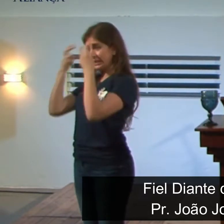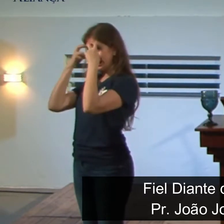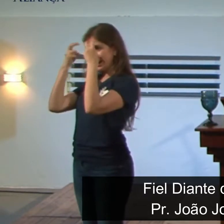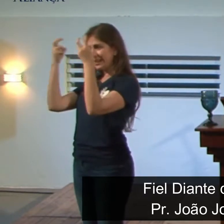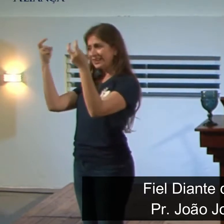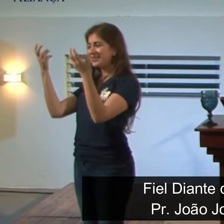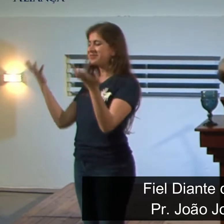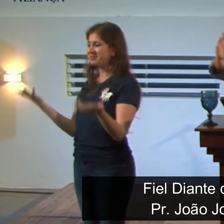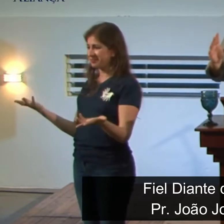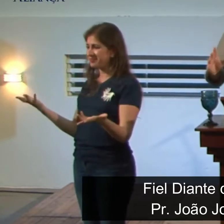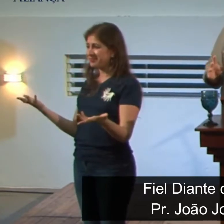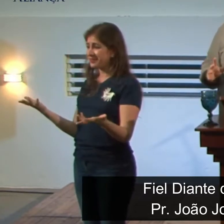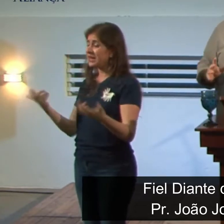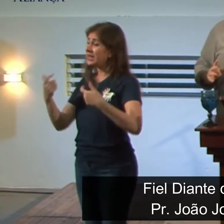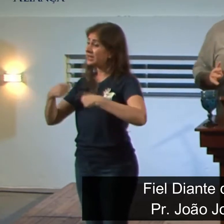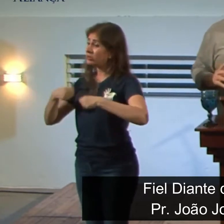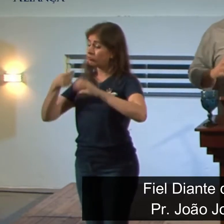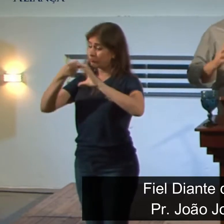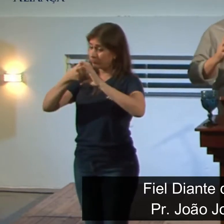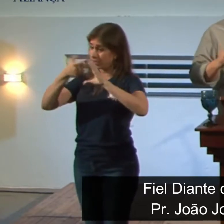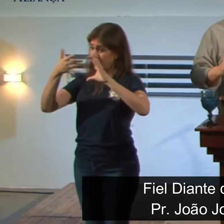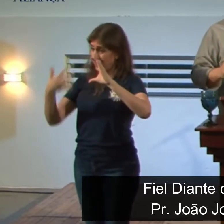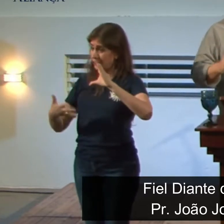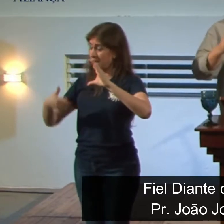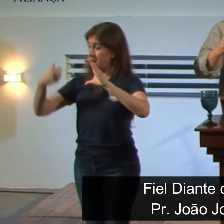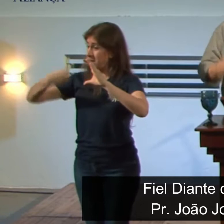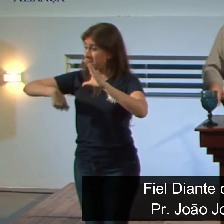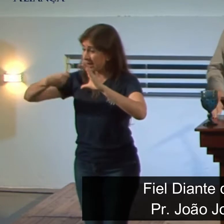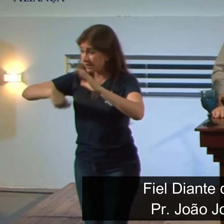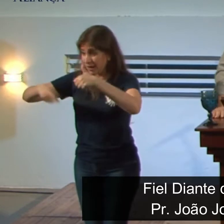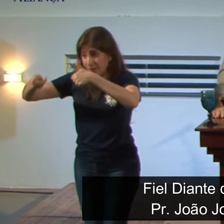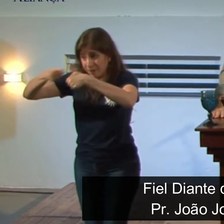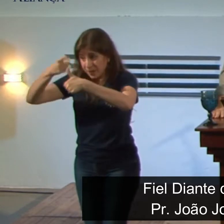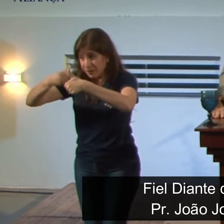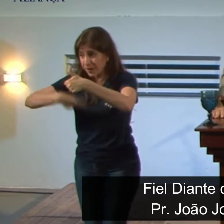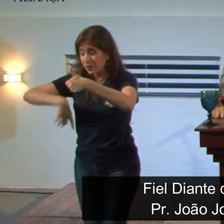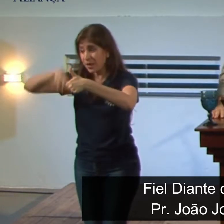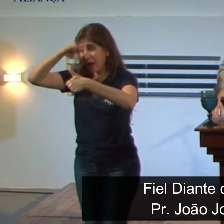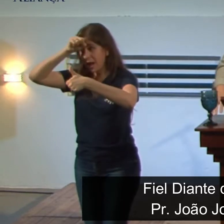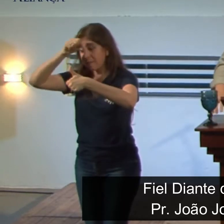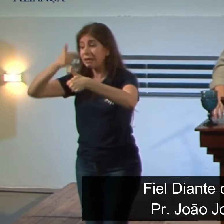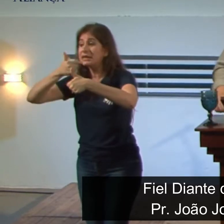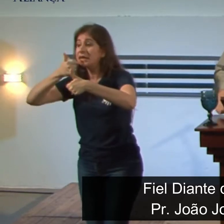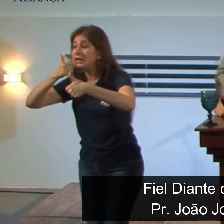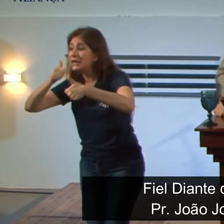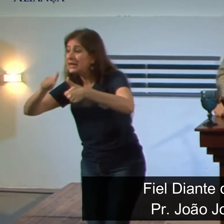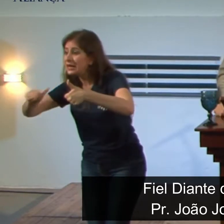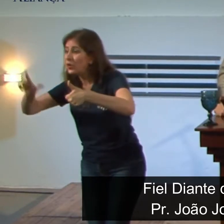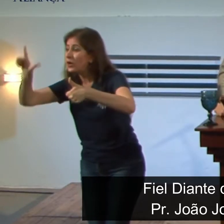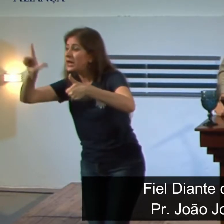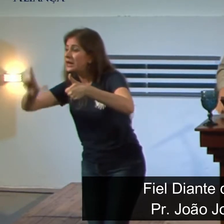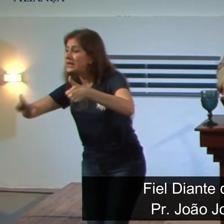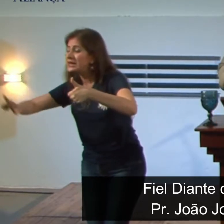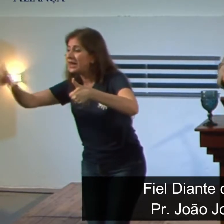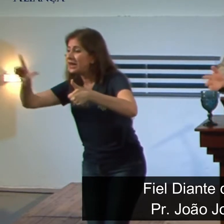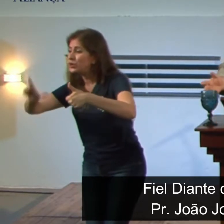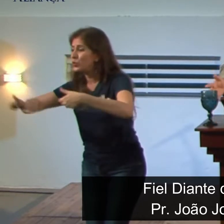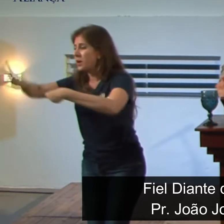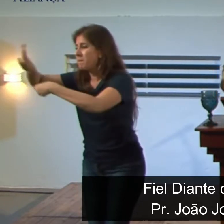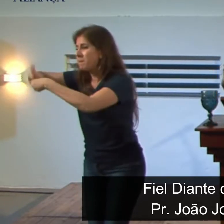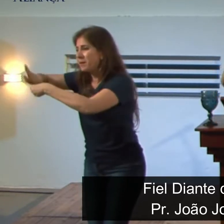Esses jovens deveriam, tinham alguns critérios, esses jovens deveriam, primeiro, aprender a língua e a literatura dos babilônios,